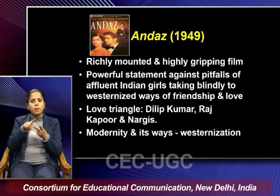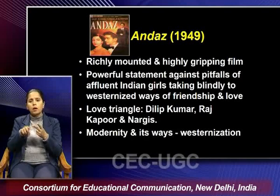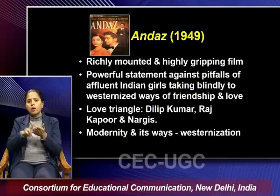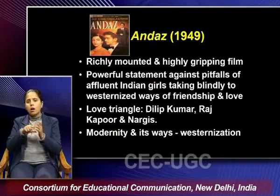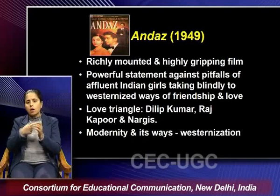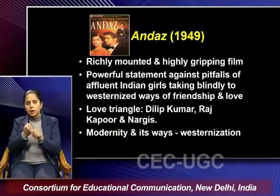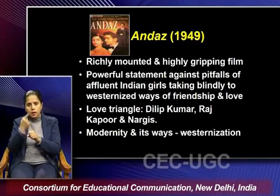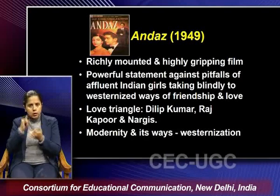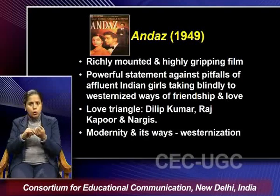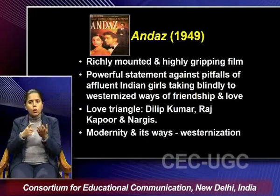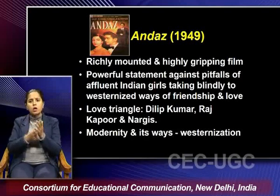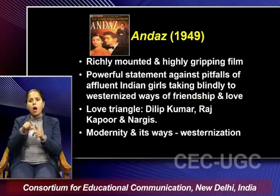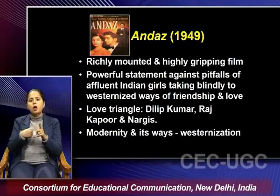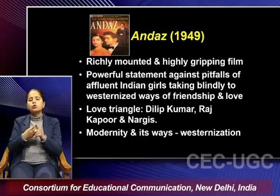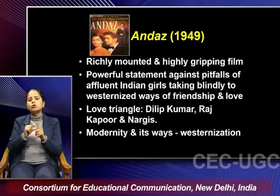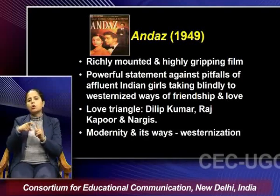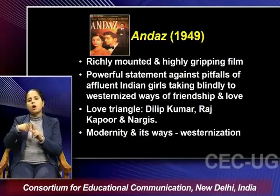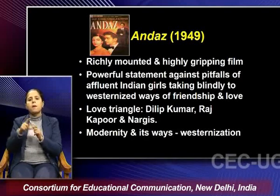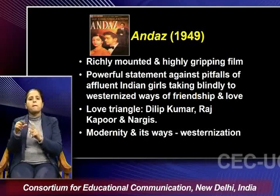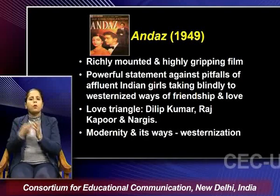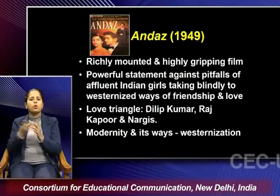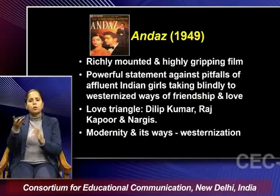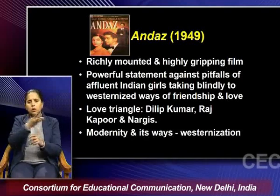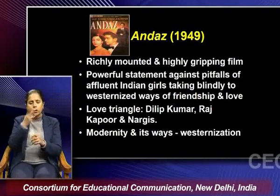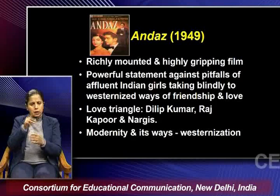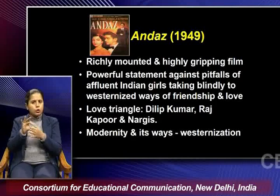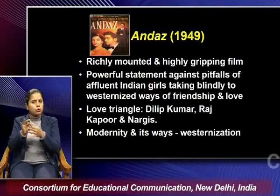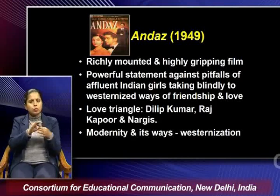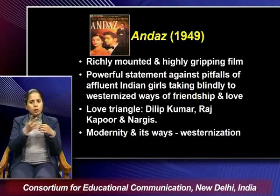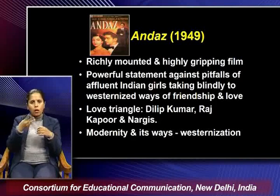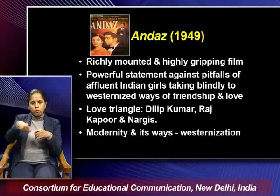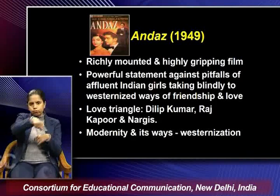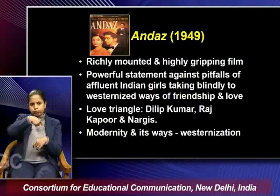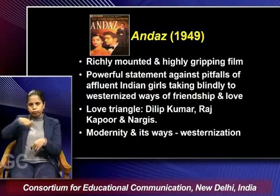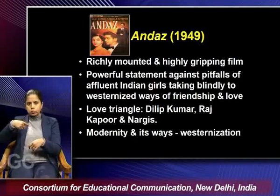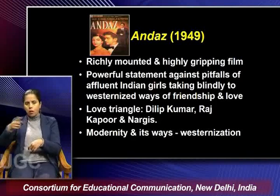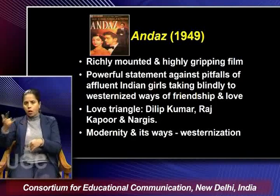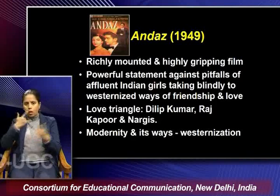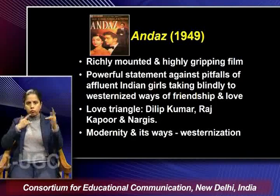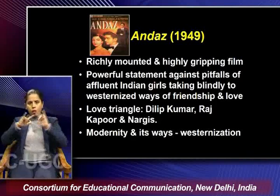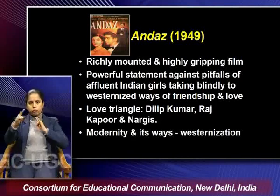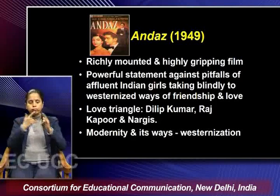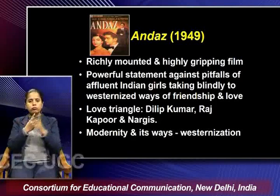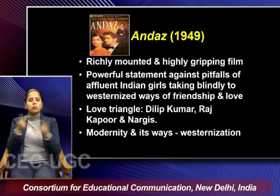and it in a way projects the ideas of modernity and its ways in the framework of